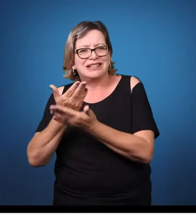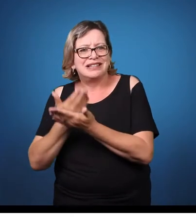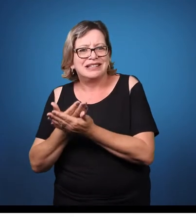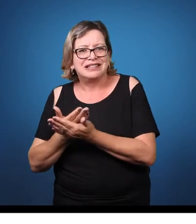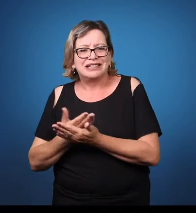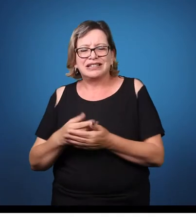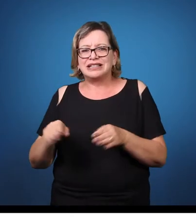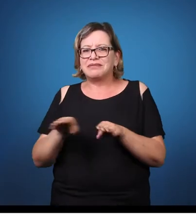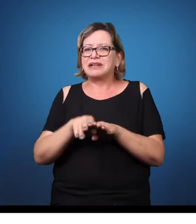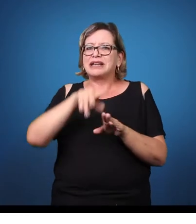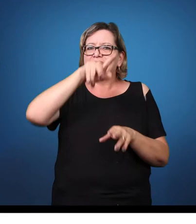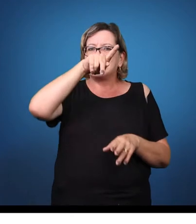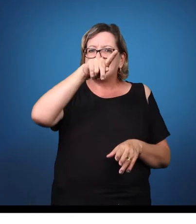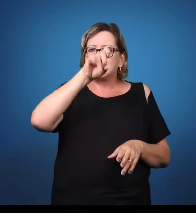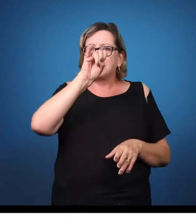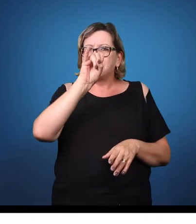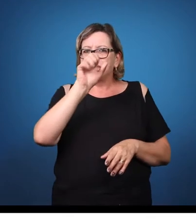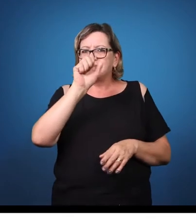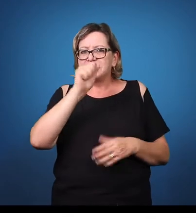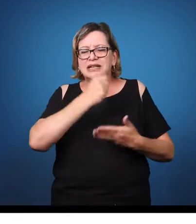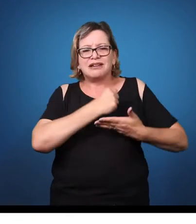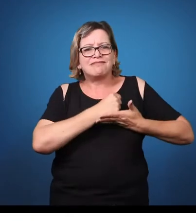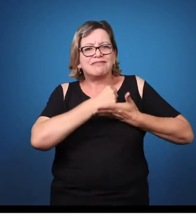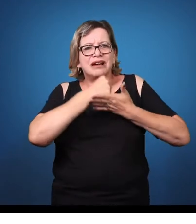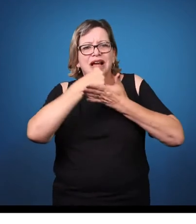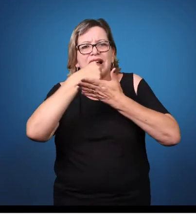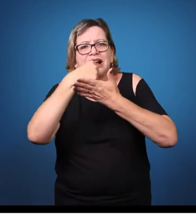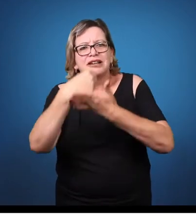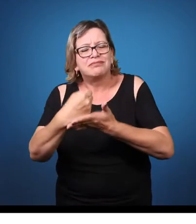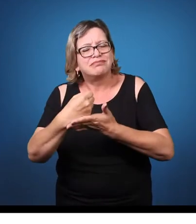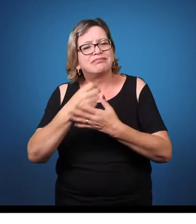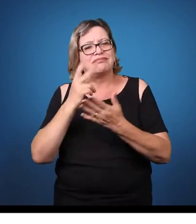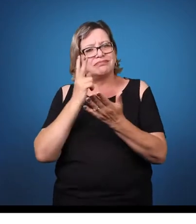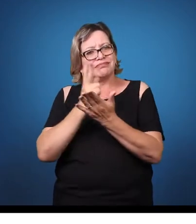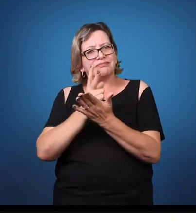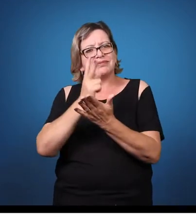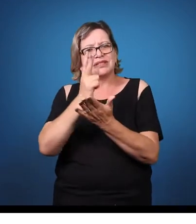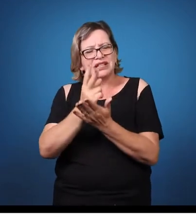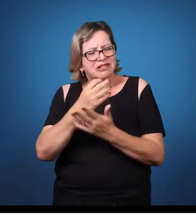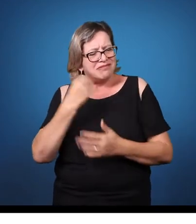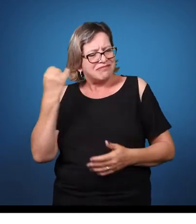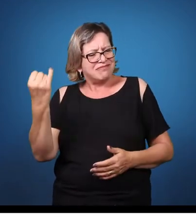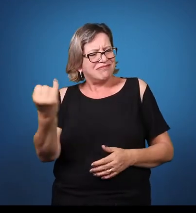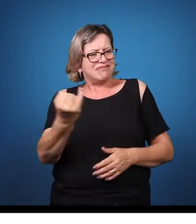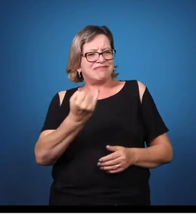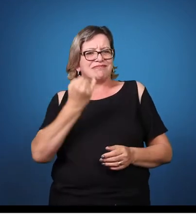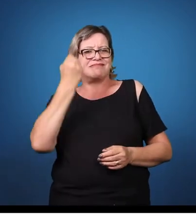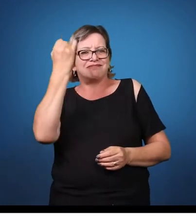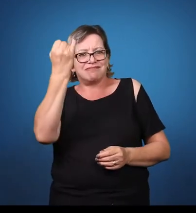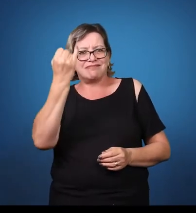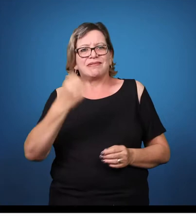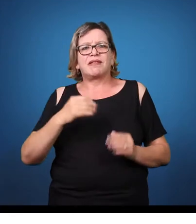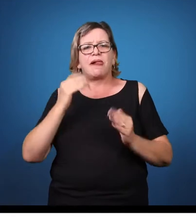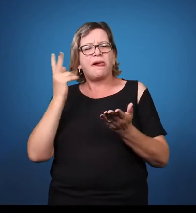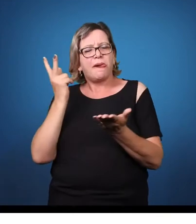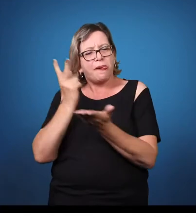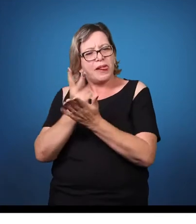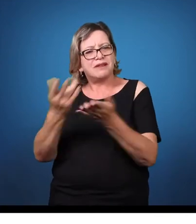formar pesquisas em cima da realidade que a gente tem, grupos de estudo focando